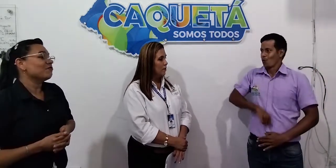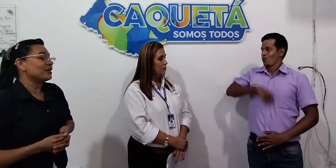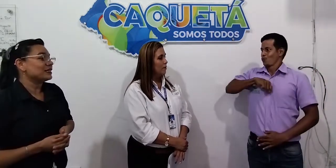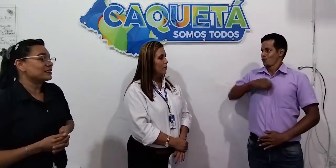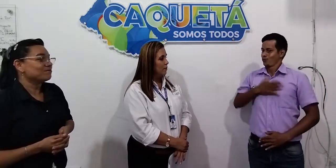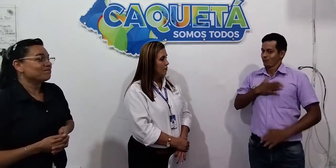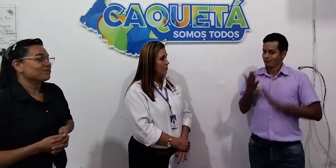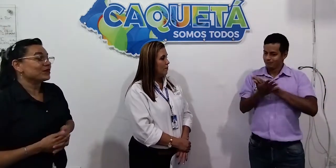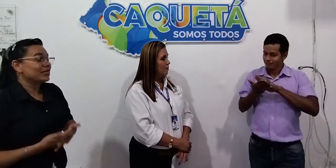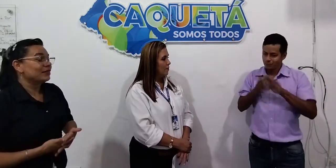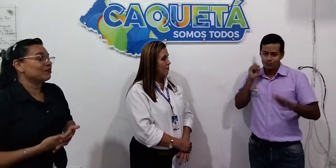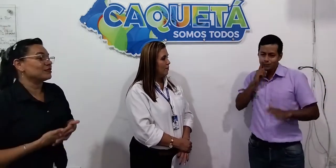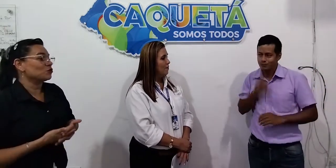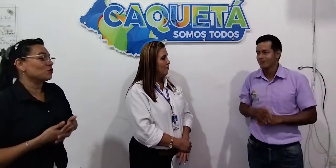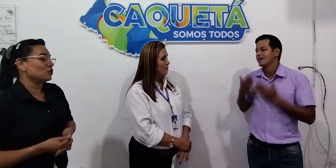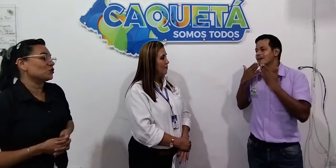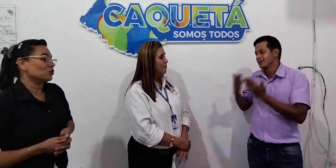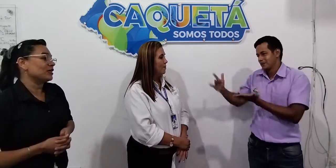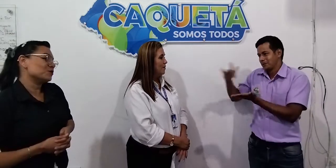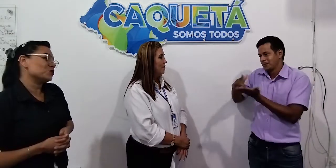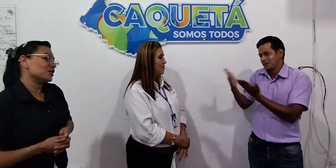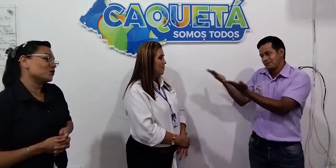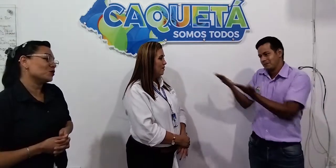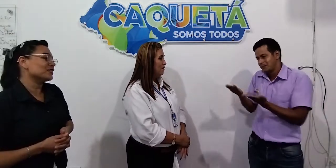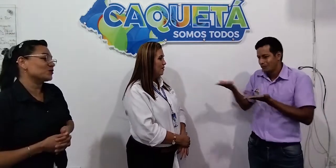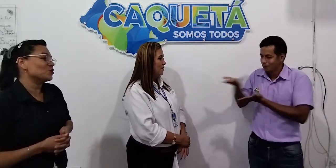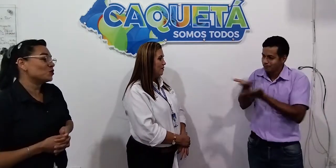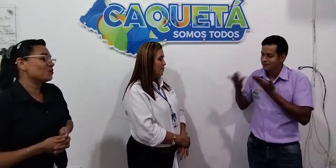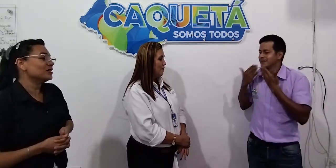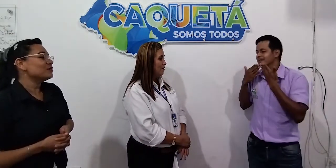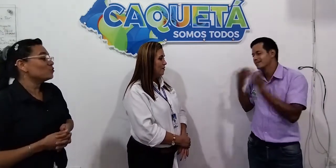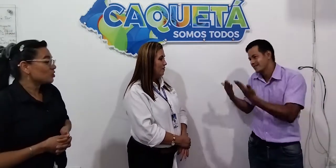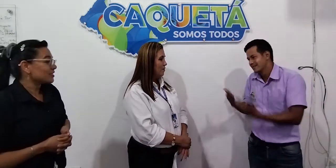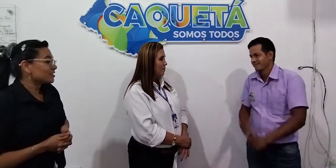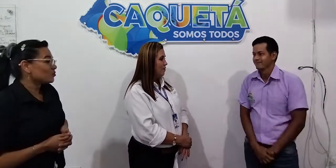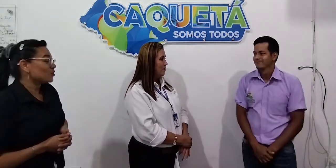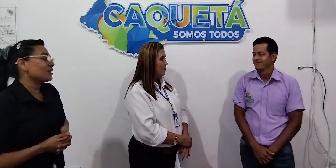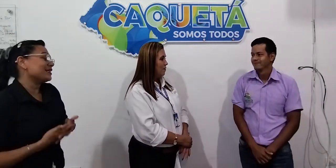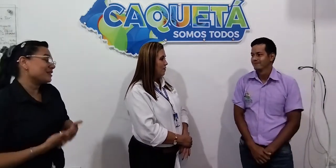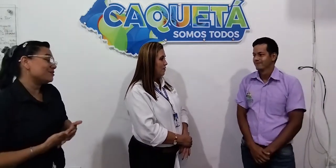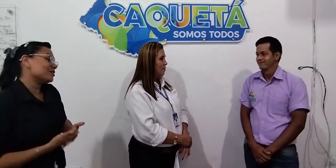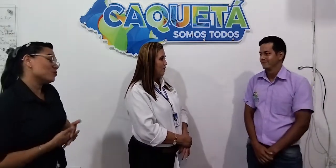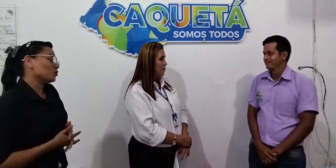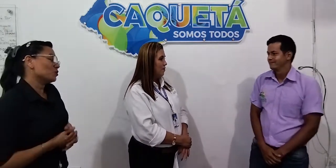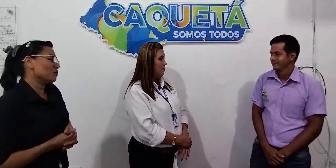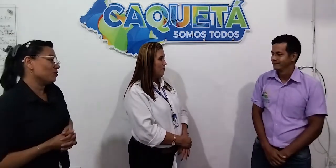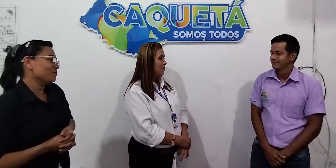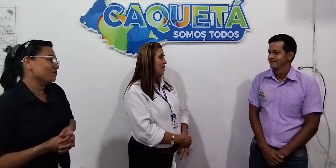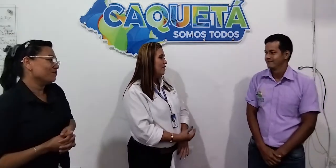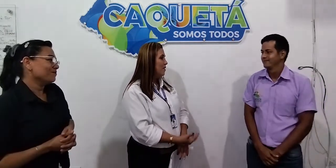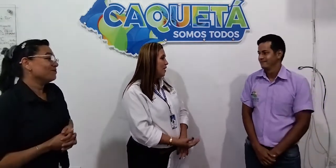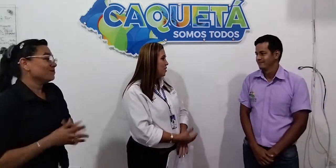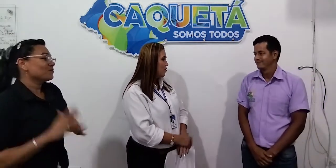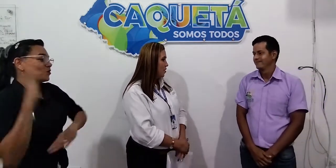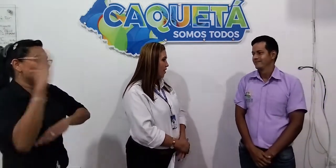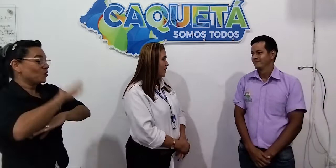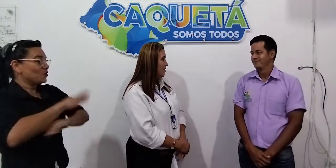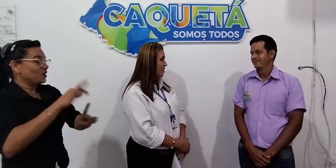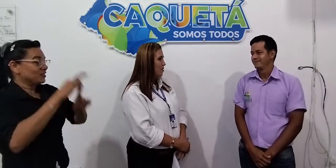feliz día, feliz conmemoración a las personas sordas, a su idioma. Muchas gracias por la entrevista y por tu tiempo. Feliz día a ustedes, quienes